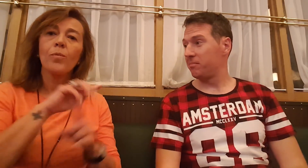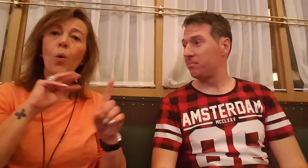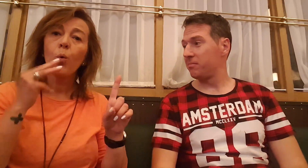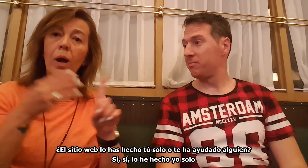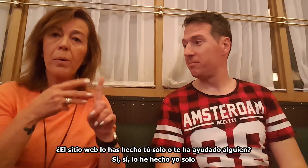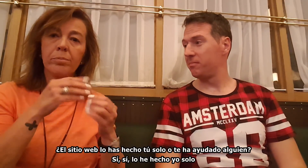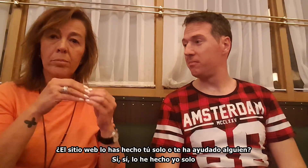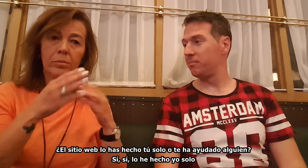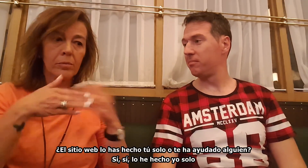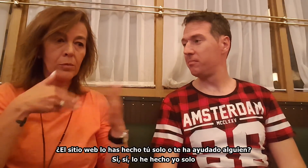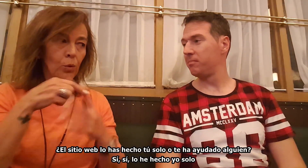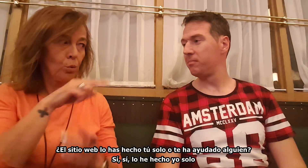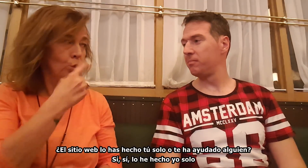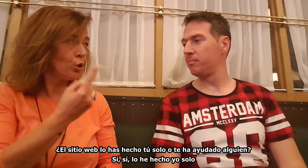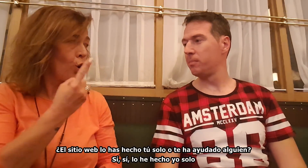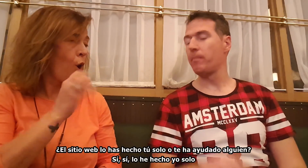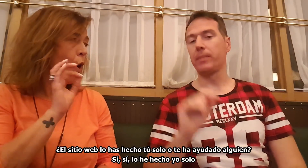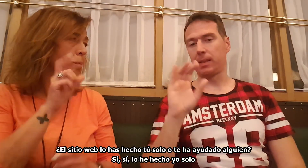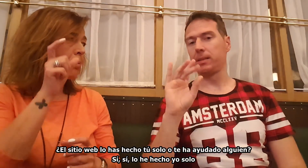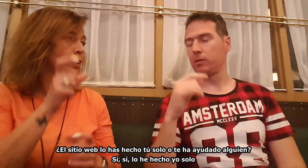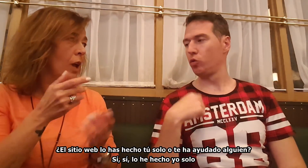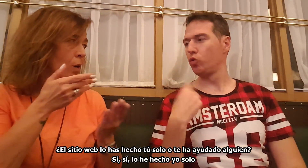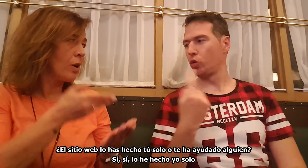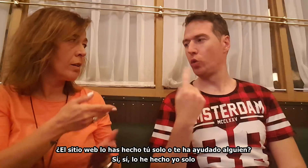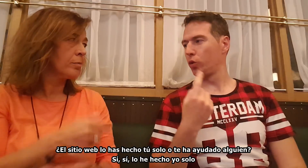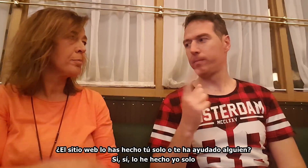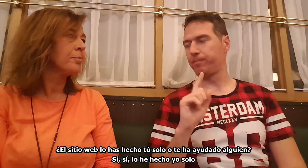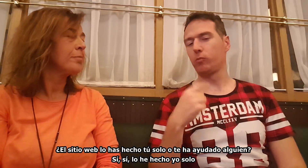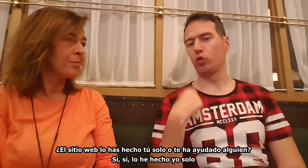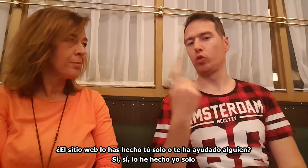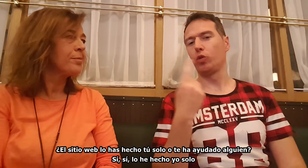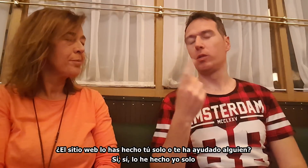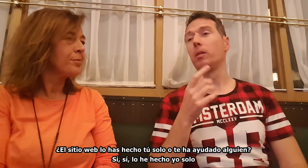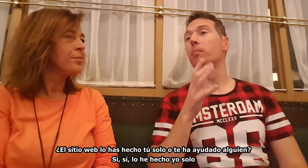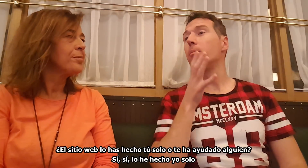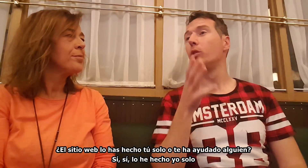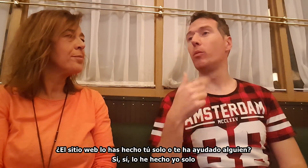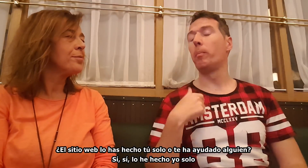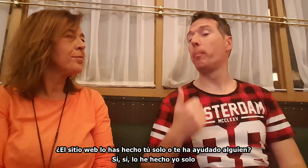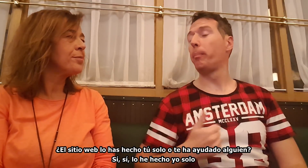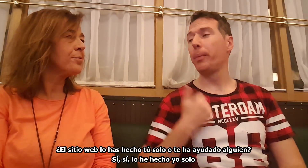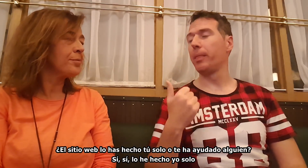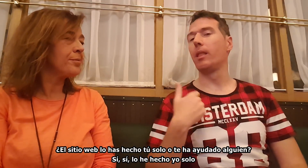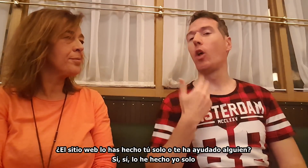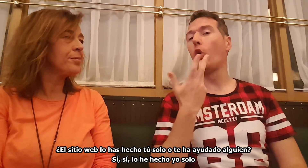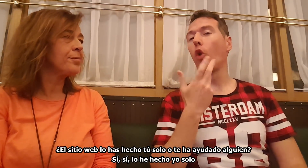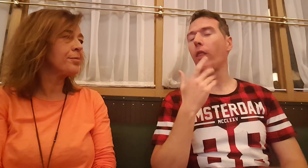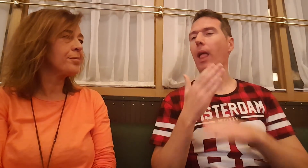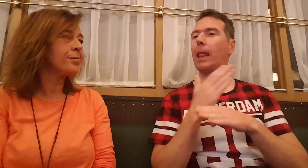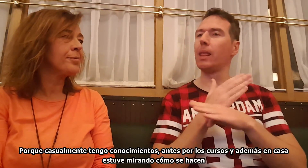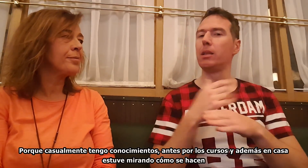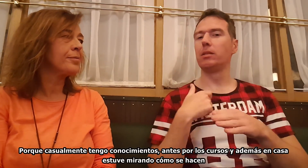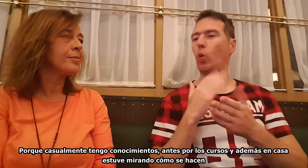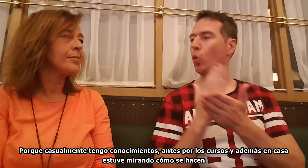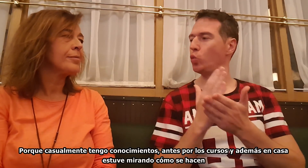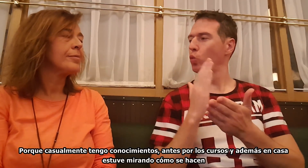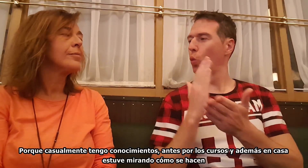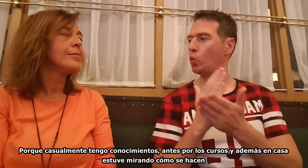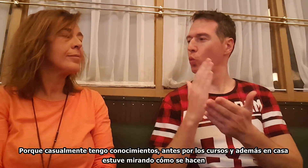El sitio web, ¿lo has hecho tú solo o te ha ayudado alguien? Sí, sí, lo he hecho yo solo. Porque casualmente tengo conocimientos. Antes